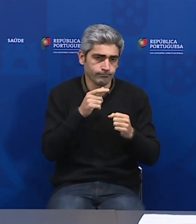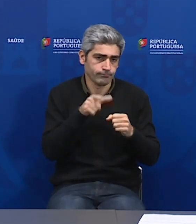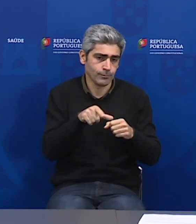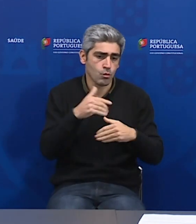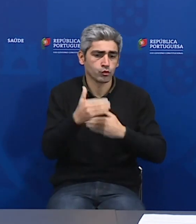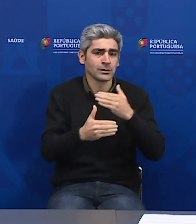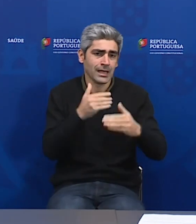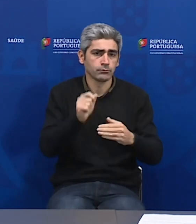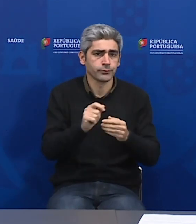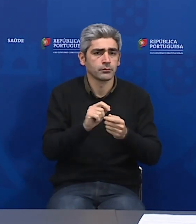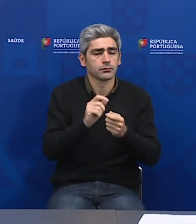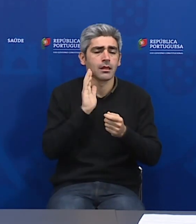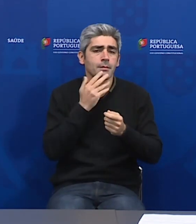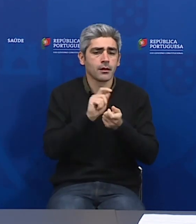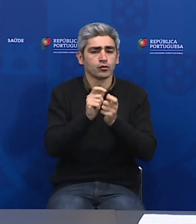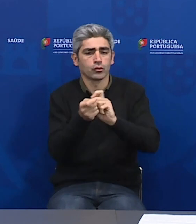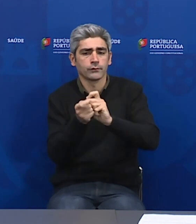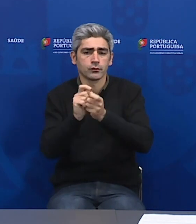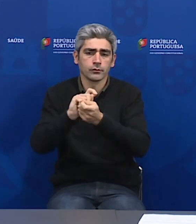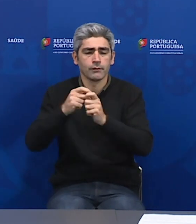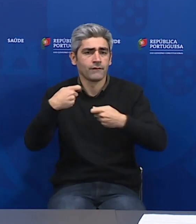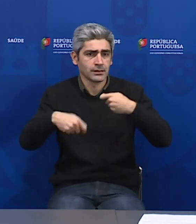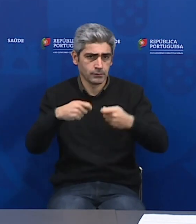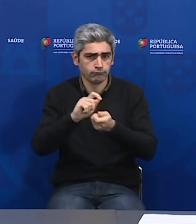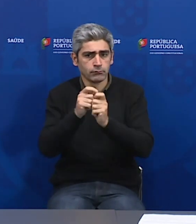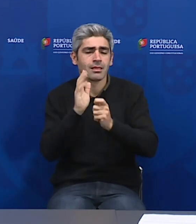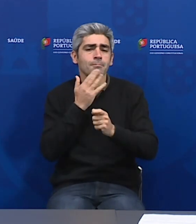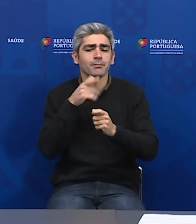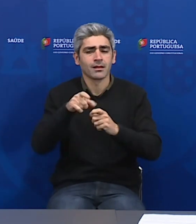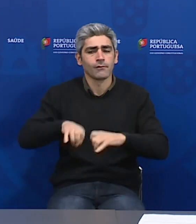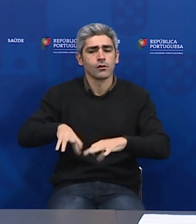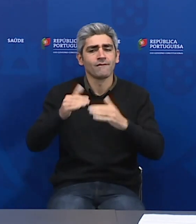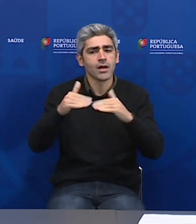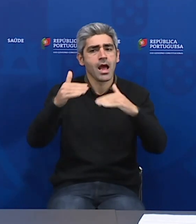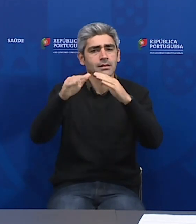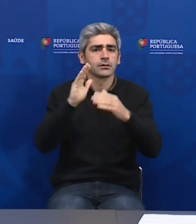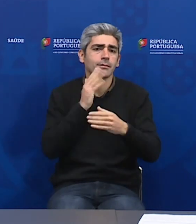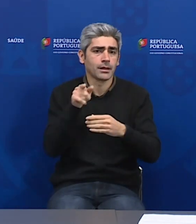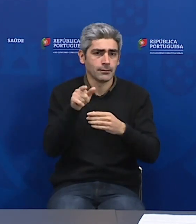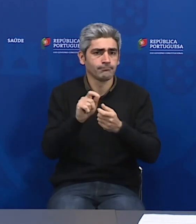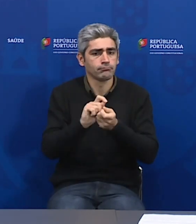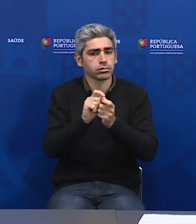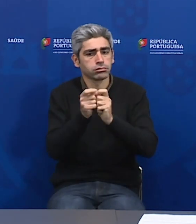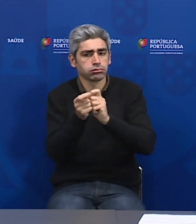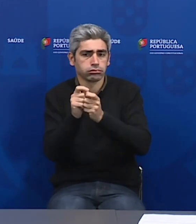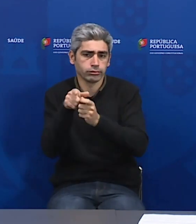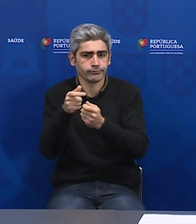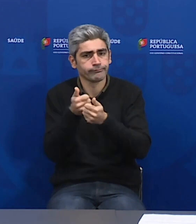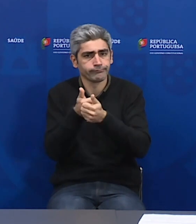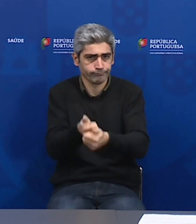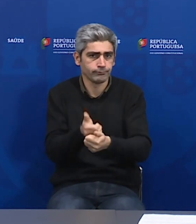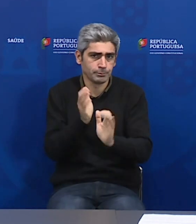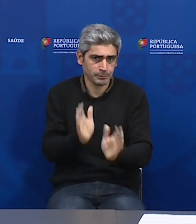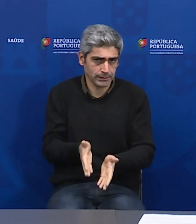dinâmico e é ajustável e proporcional à evolução da própria fase epidémica. Para a